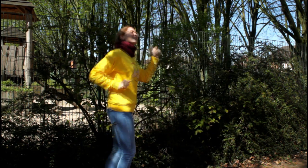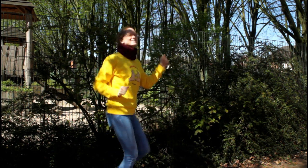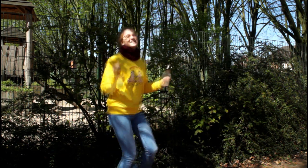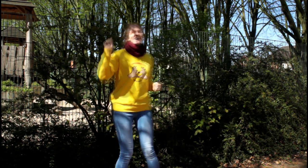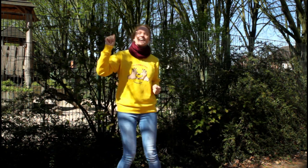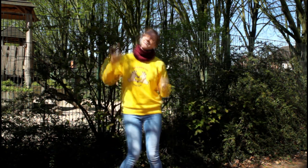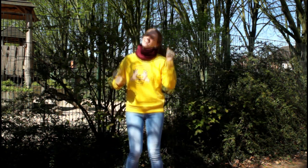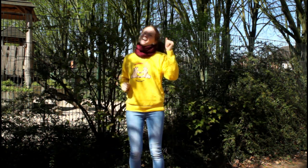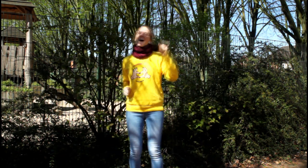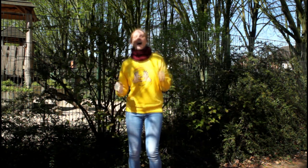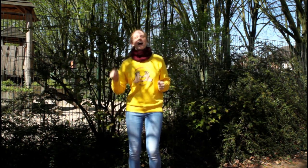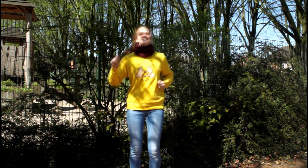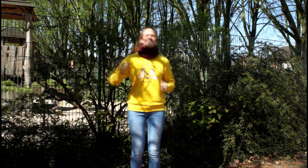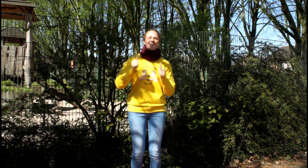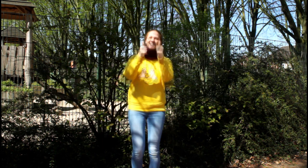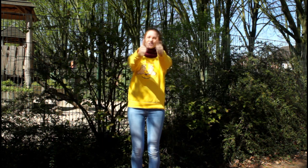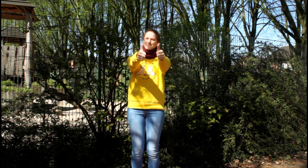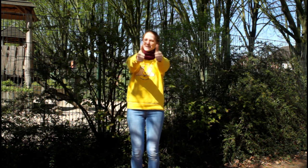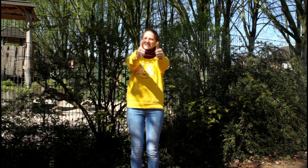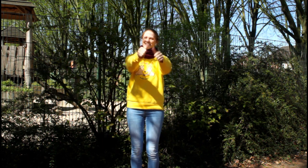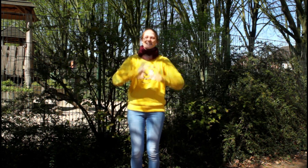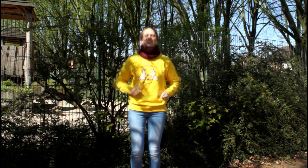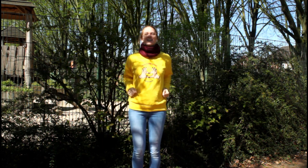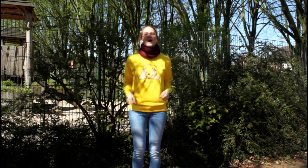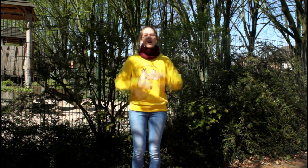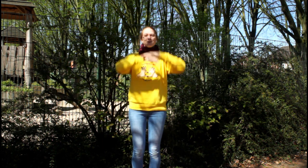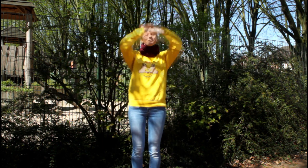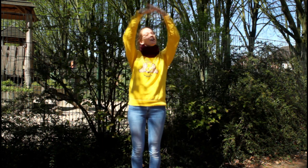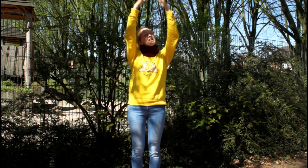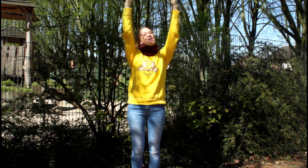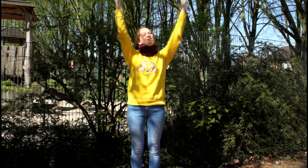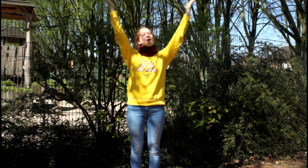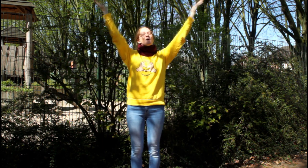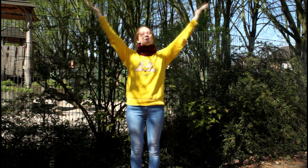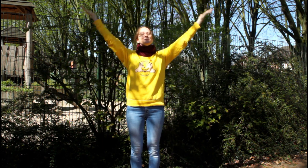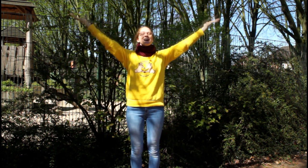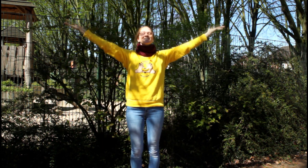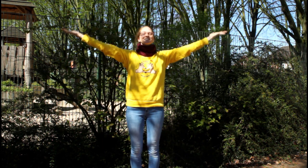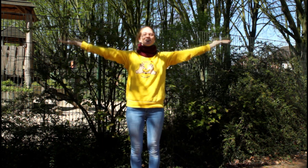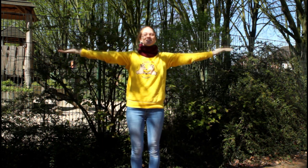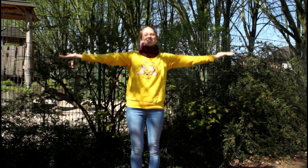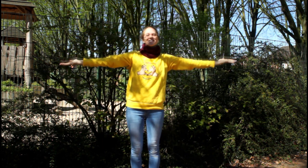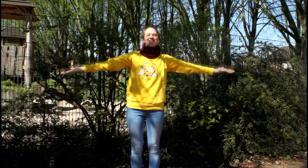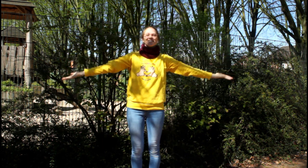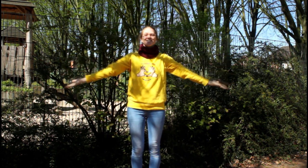tanzen. Einfach spitze, komm, loben Gott den